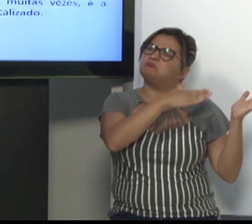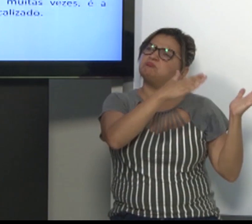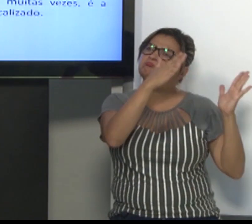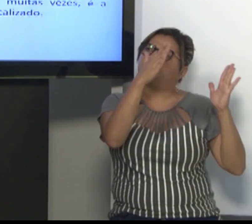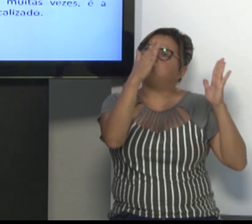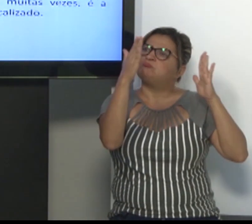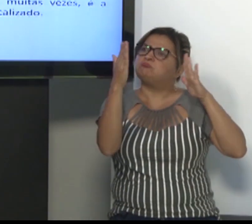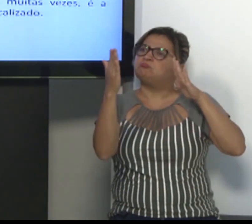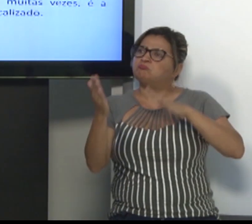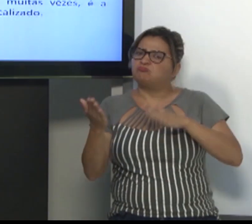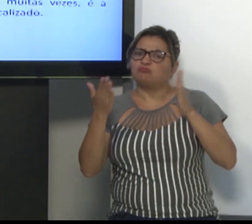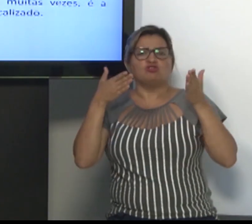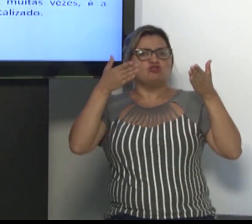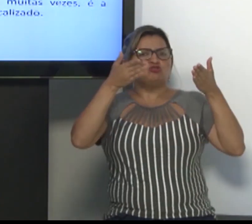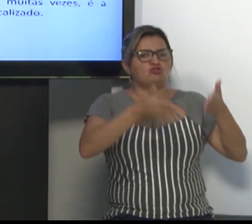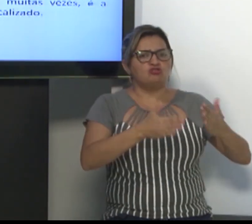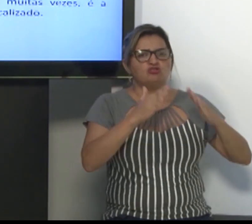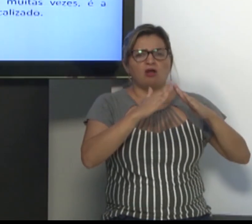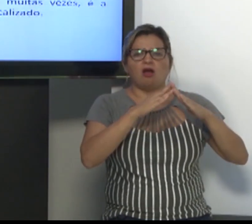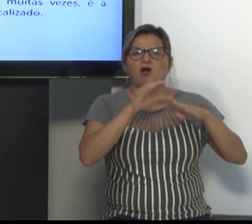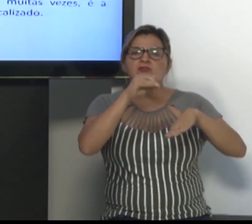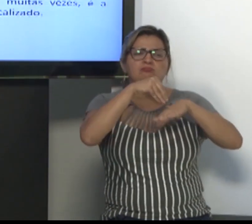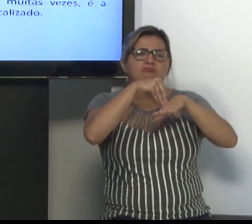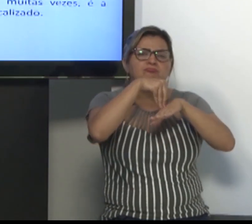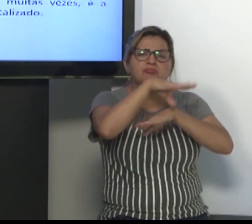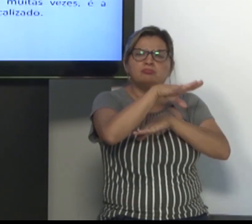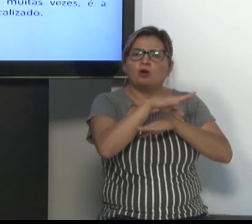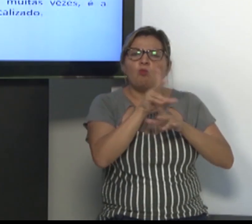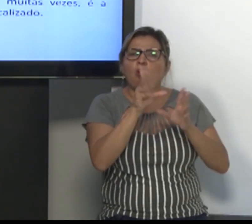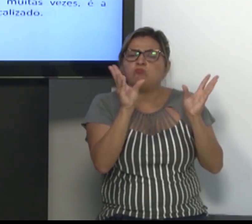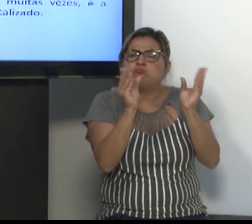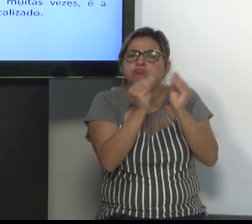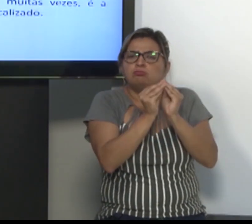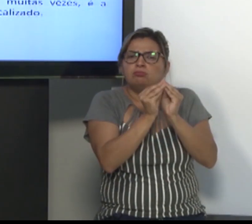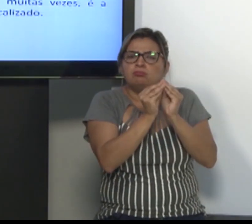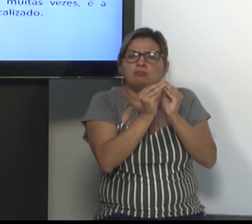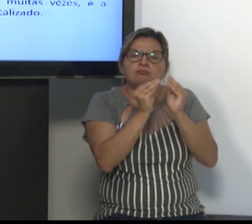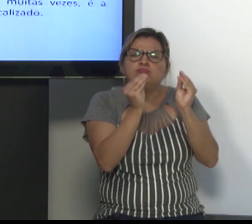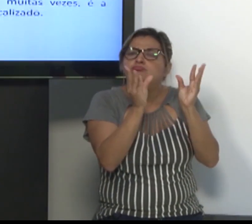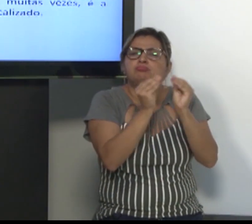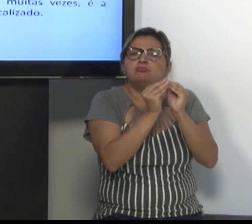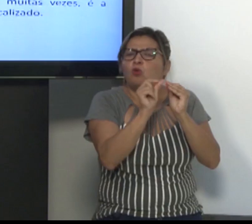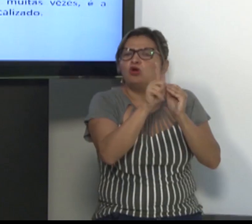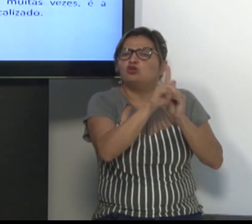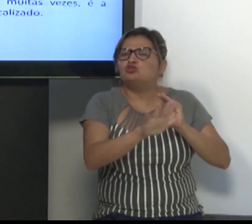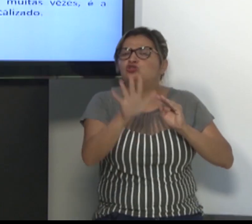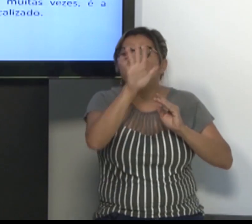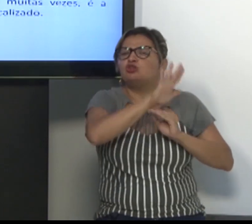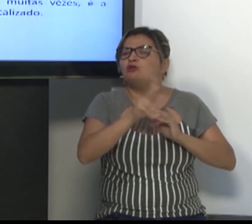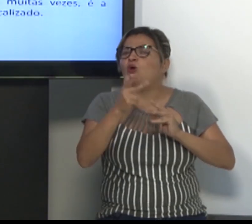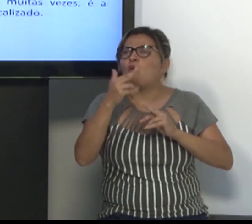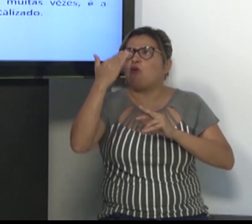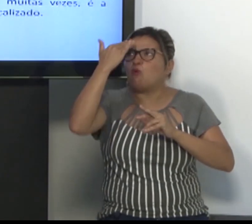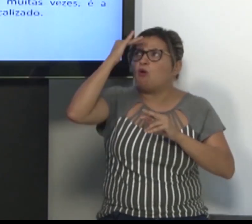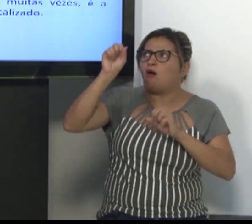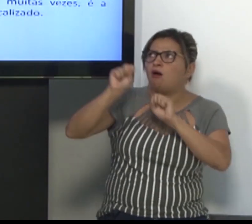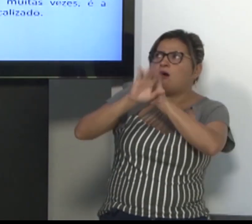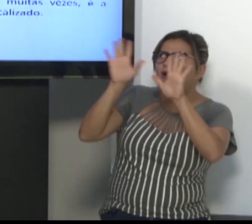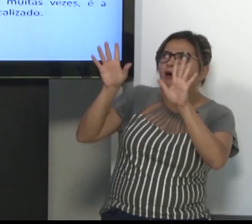todo aquele evento e chega em casa, ela consegue sintetizar de modo geral